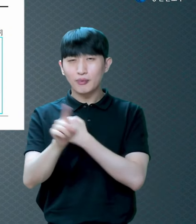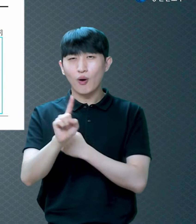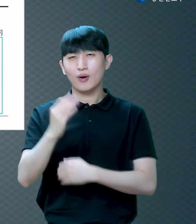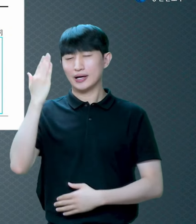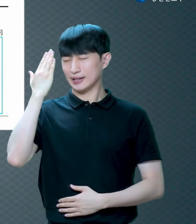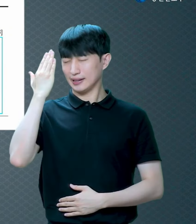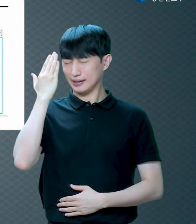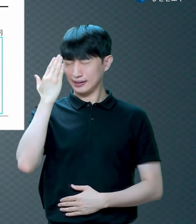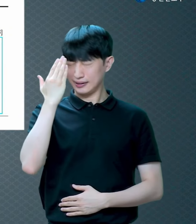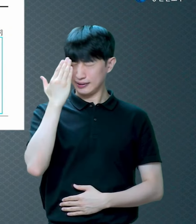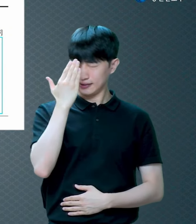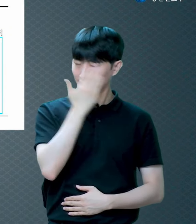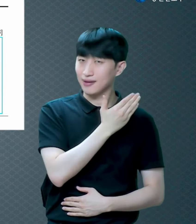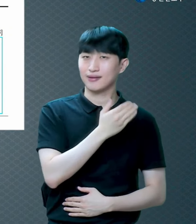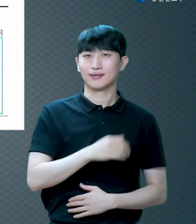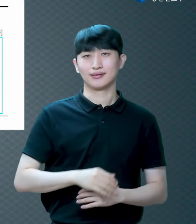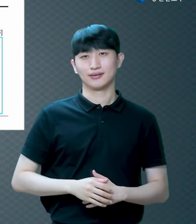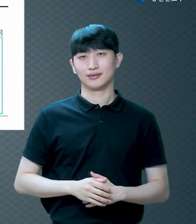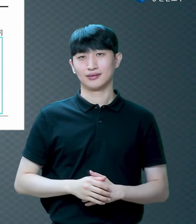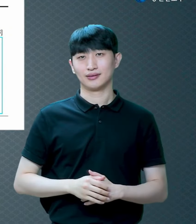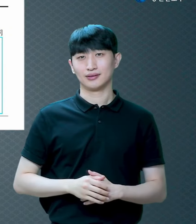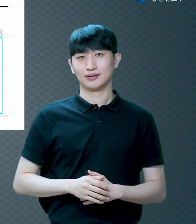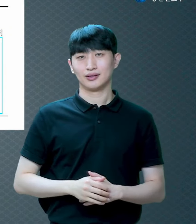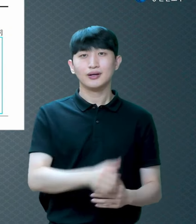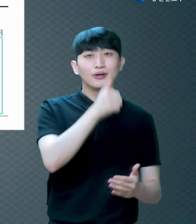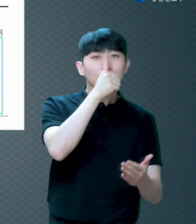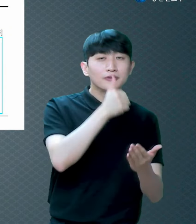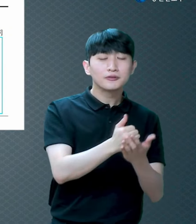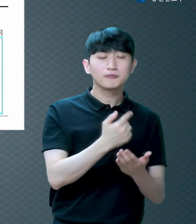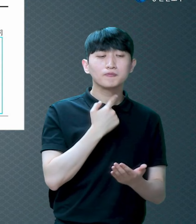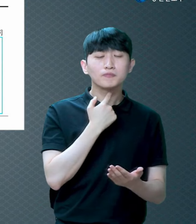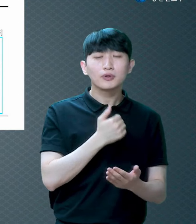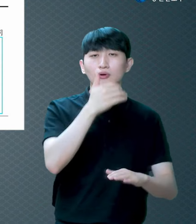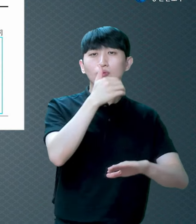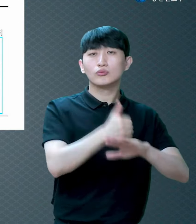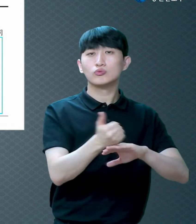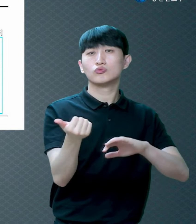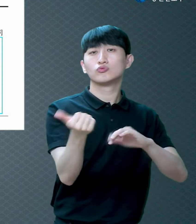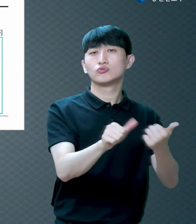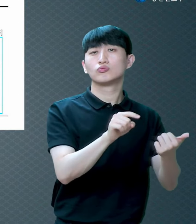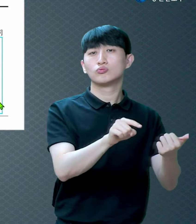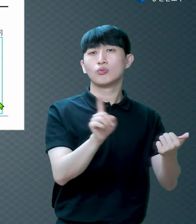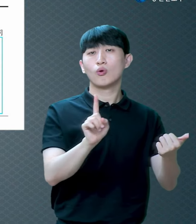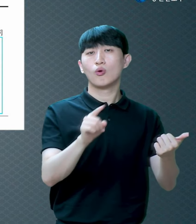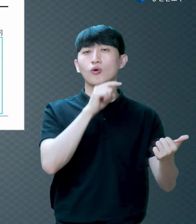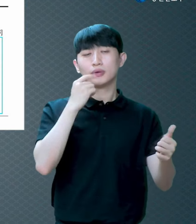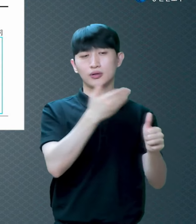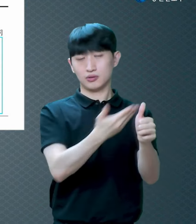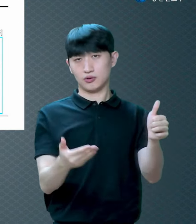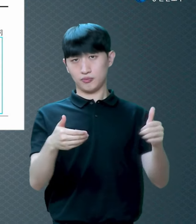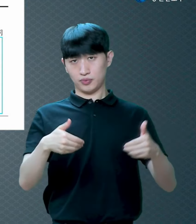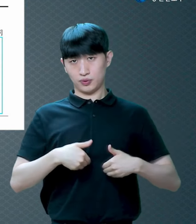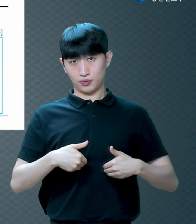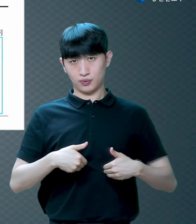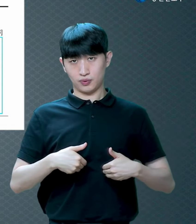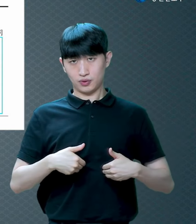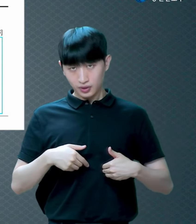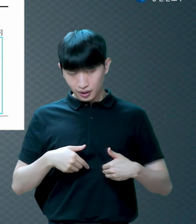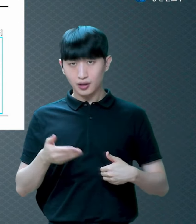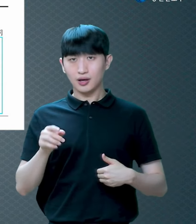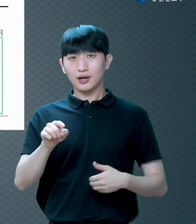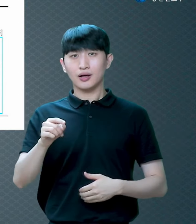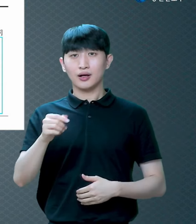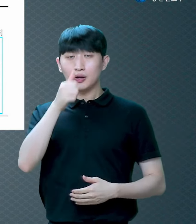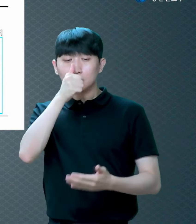그럼 어떻게 해야 돼요 죽어야 돼요 높은 곳에 계신 위험의 우편에 앉으셨느니라